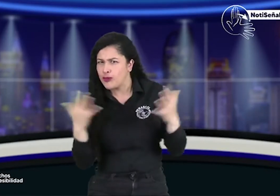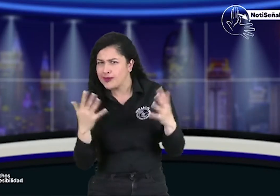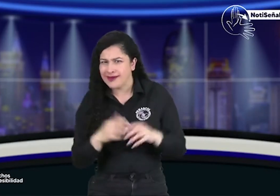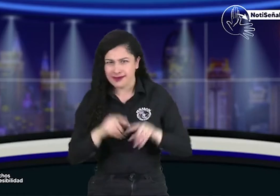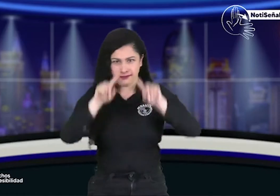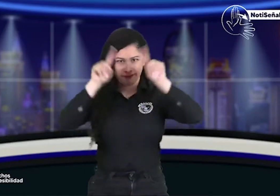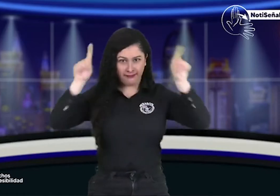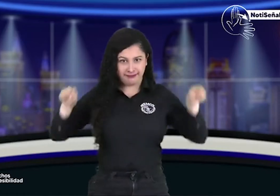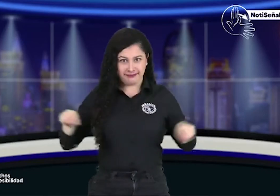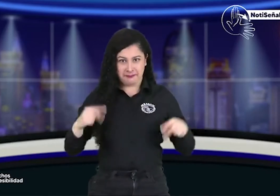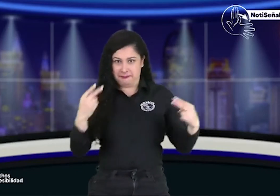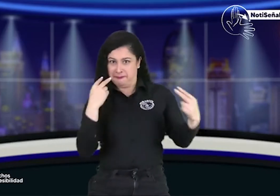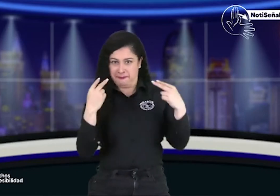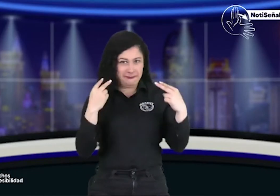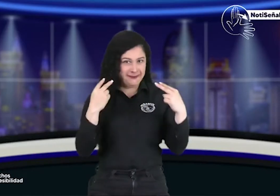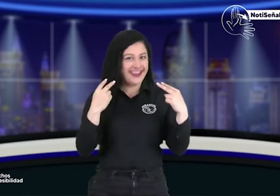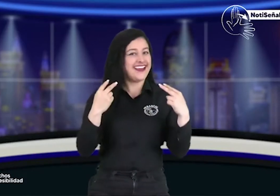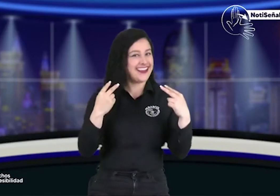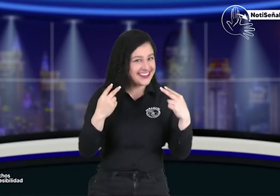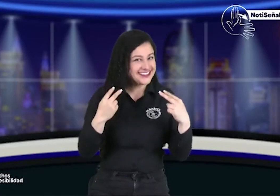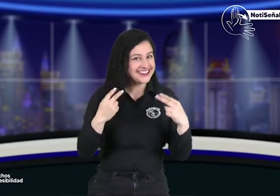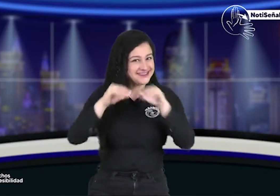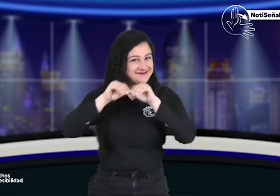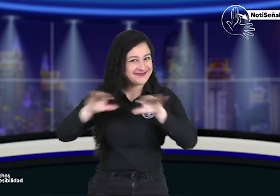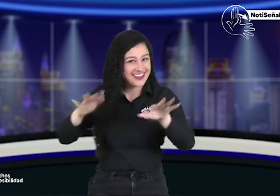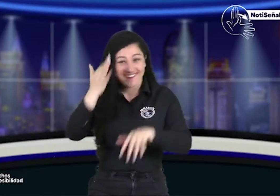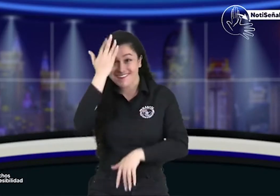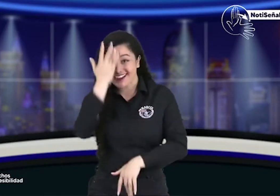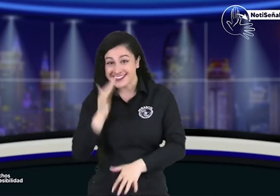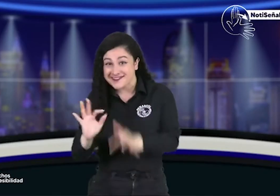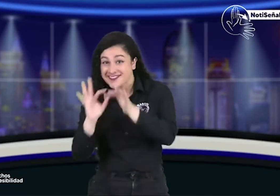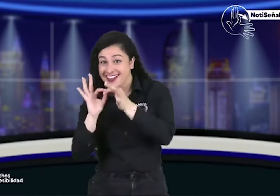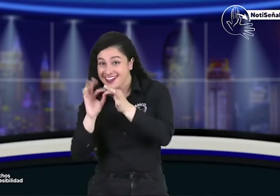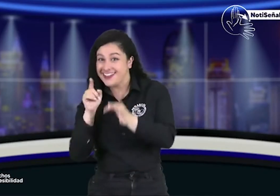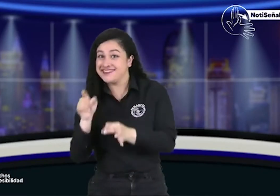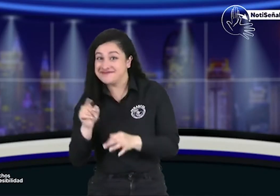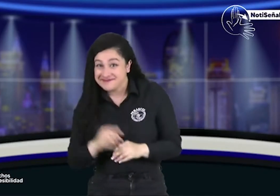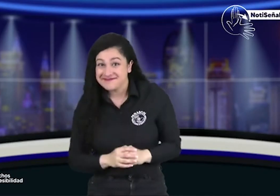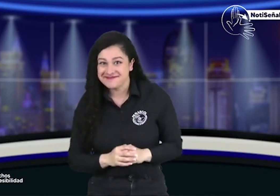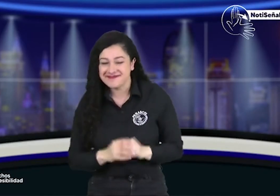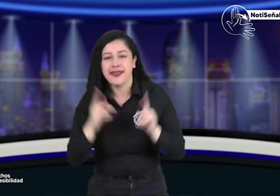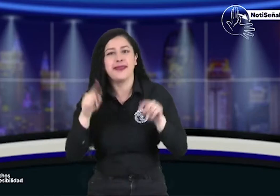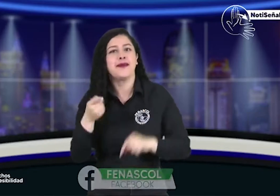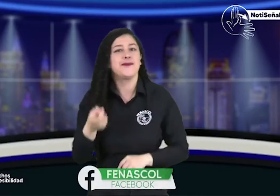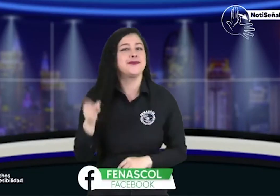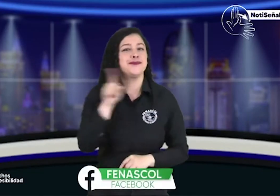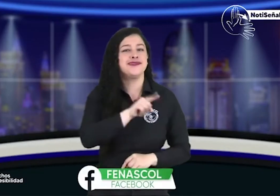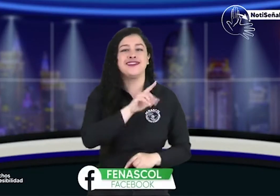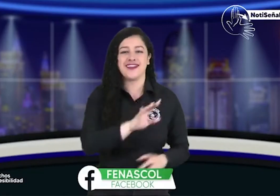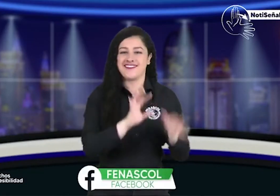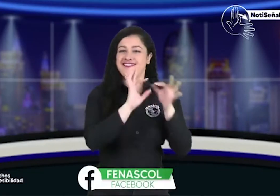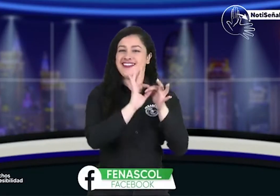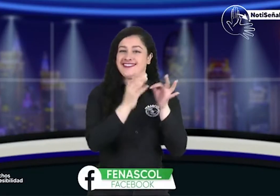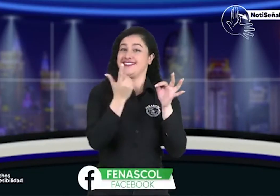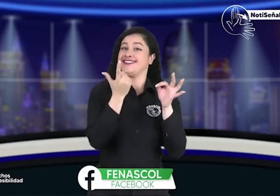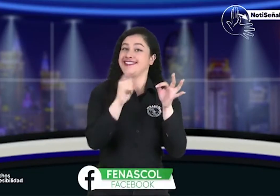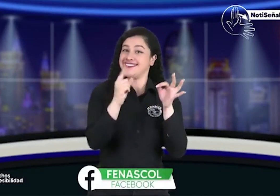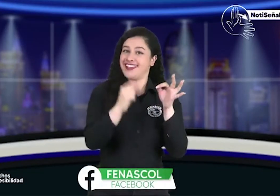nos ven nos pueden a través de Facebook de Fenas Call o también por la